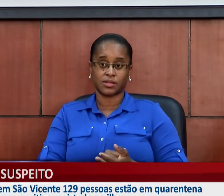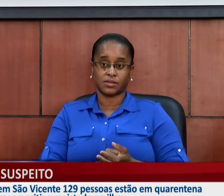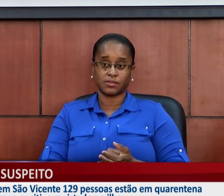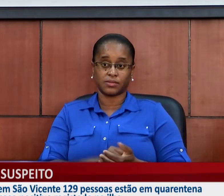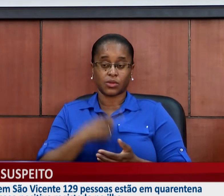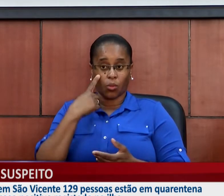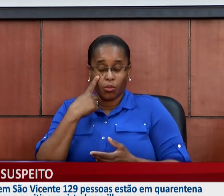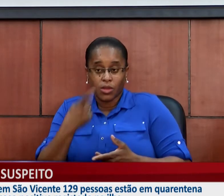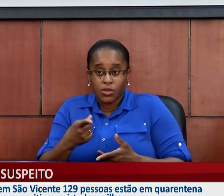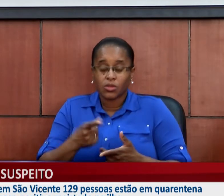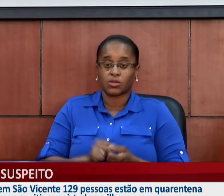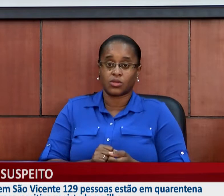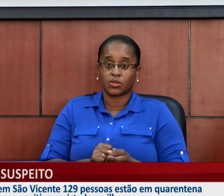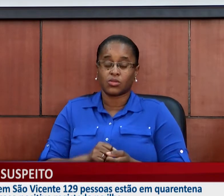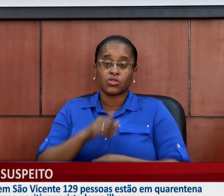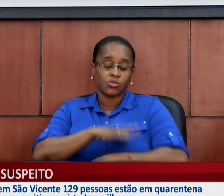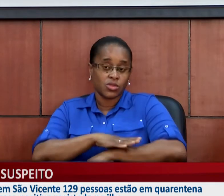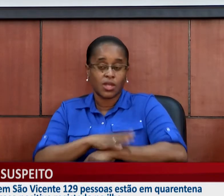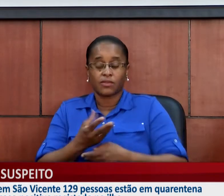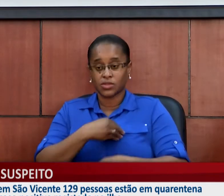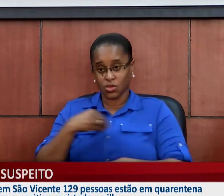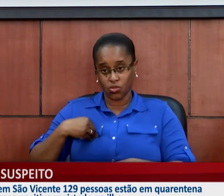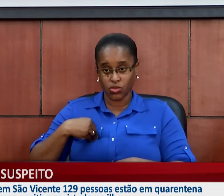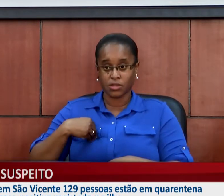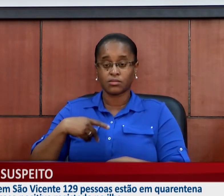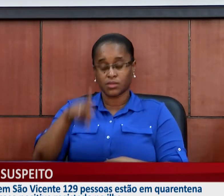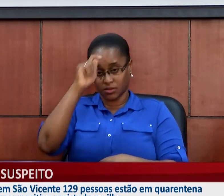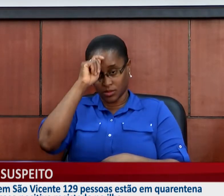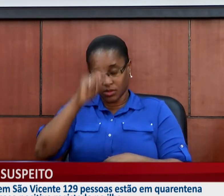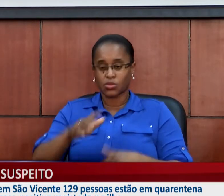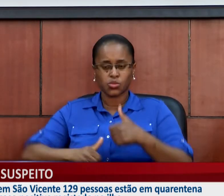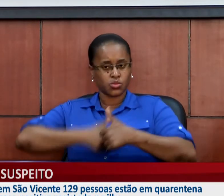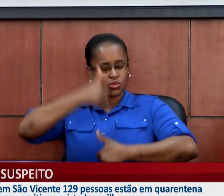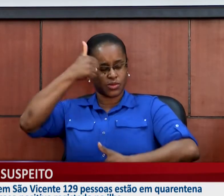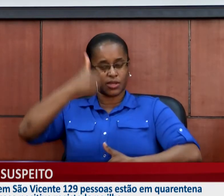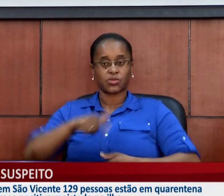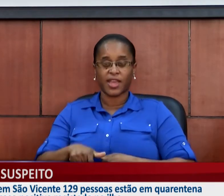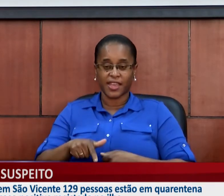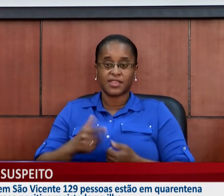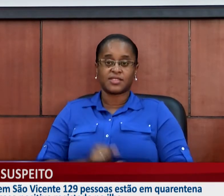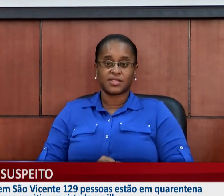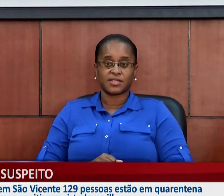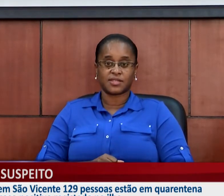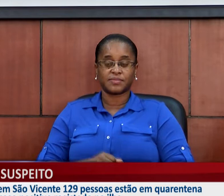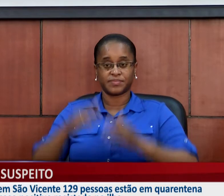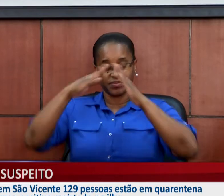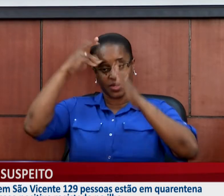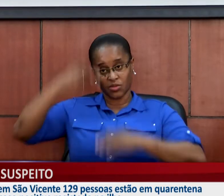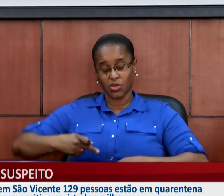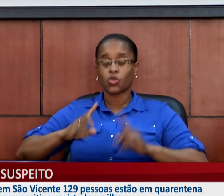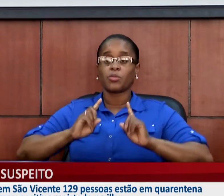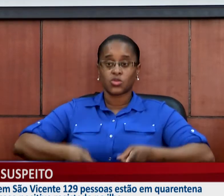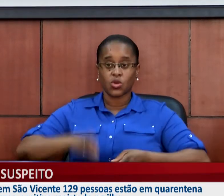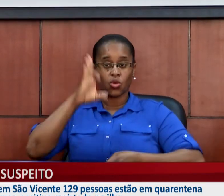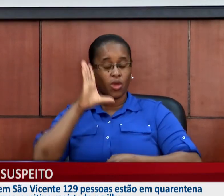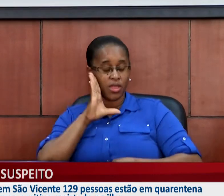para poderem cumprir, portanto, com sucesso essa quarentena que começou no hotel e